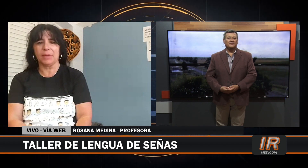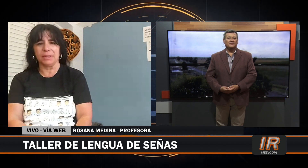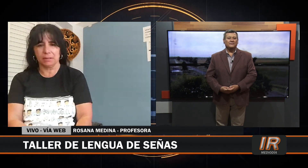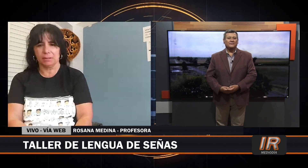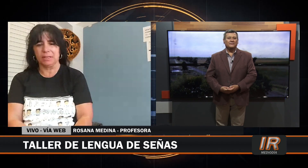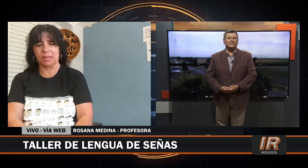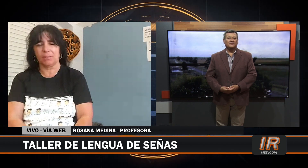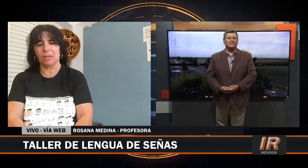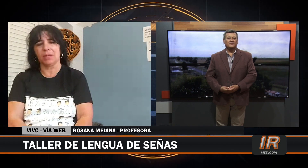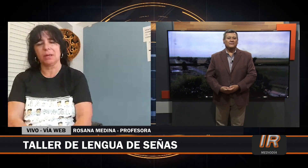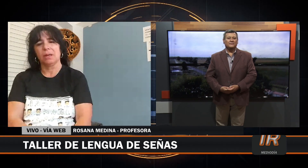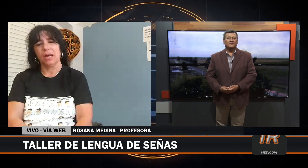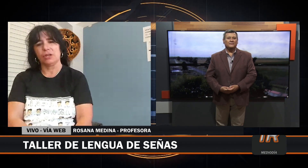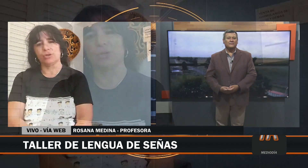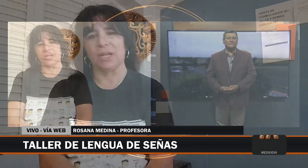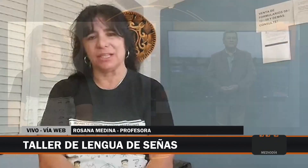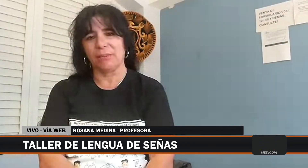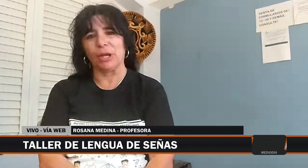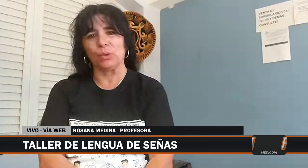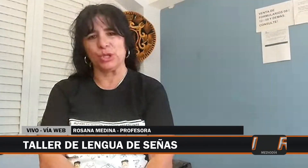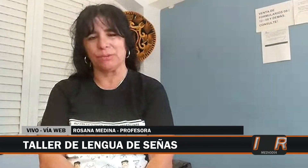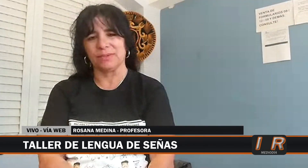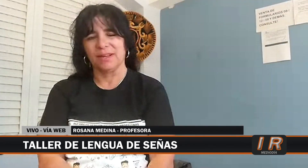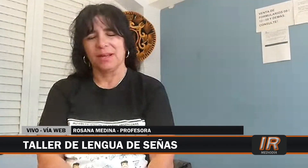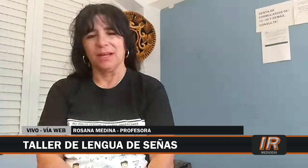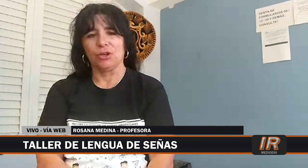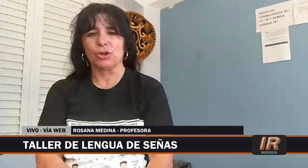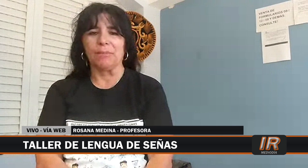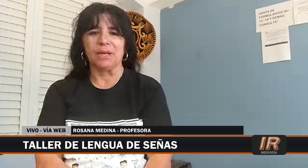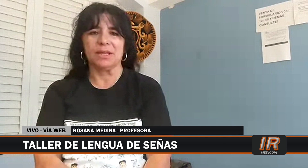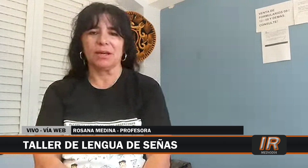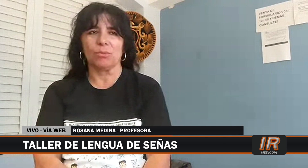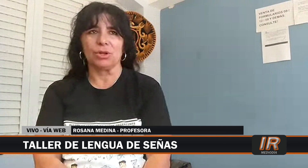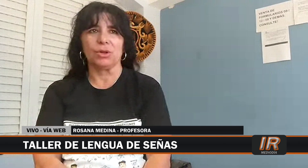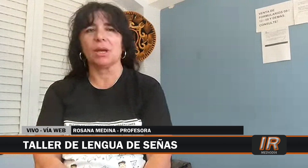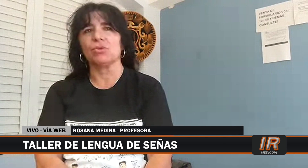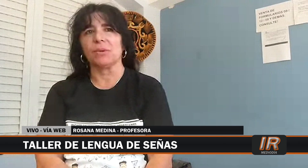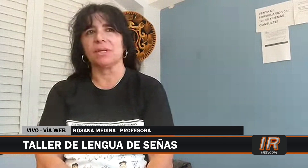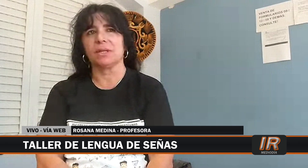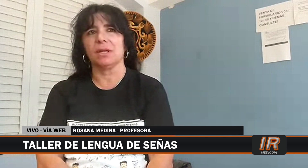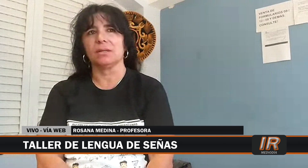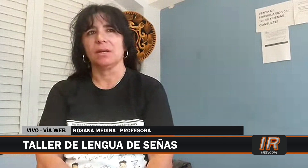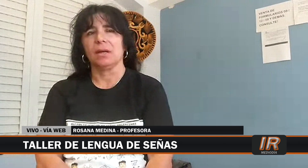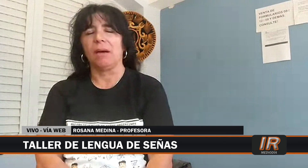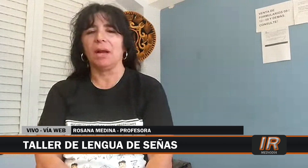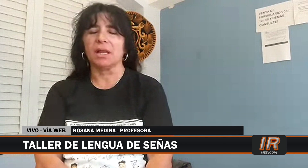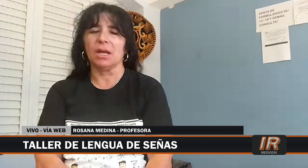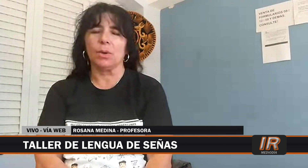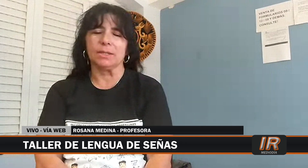Exactamente, exactamente. A esto se le llama inclusión. No solamente, como te lo dije muchas veces, hablar de Lengua de